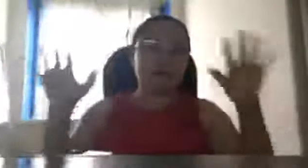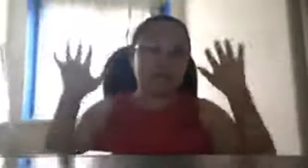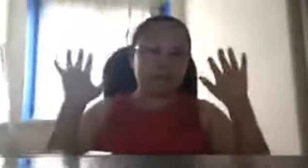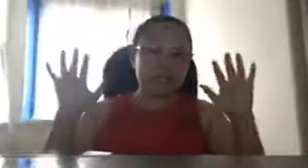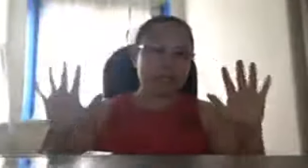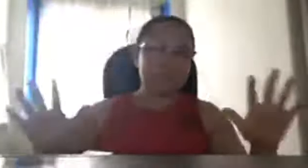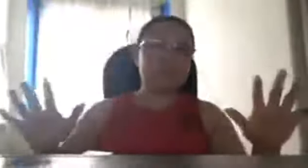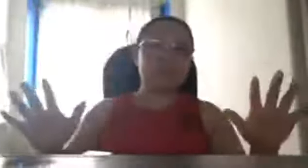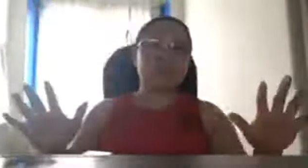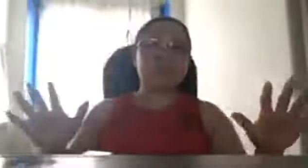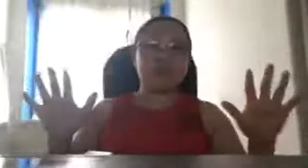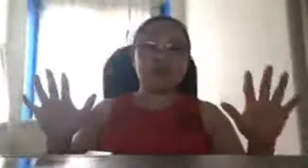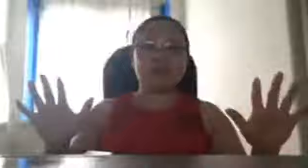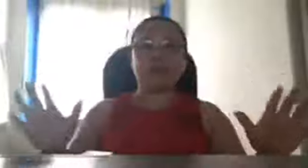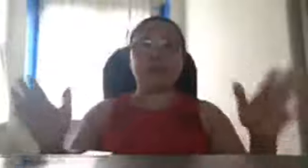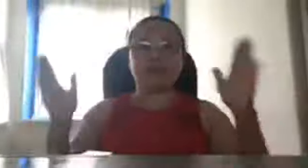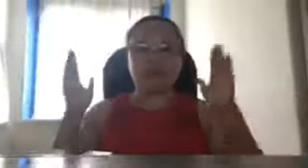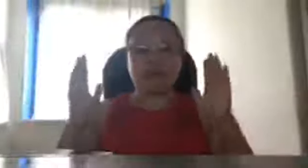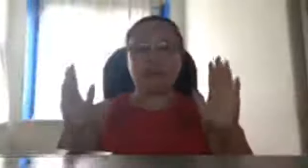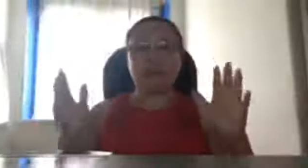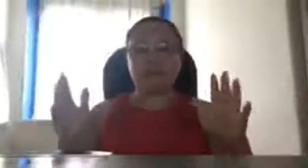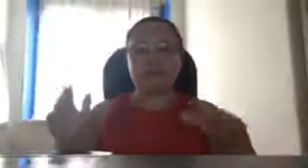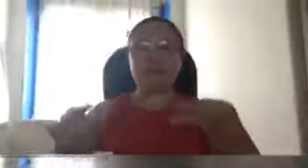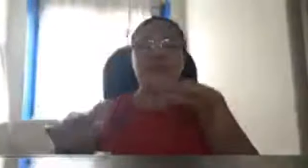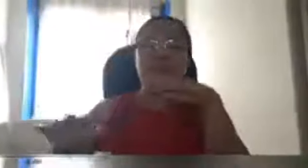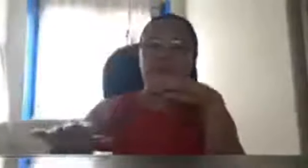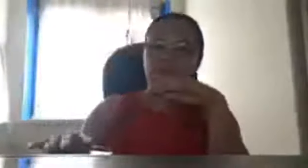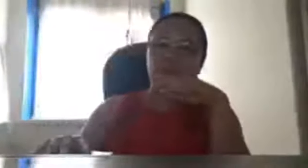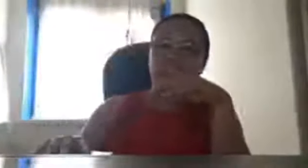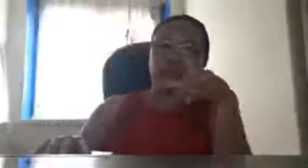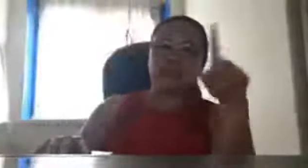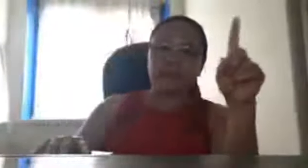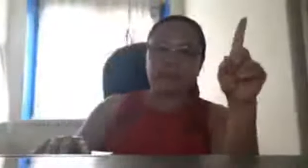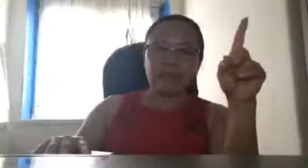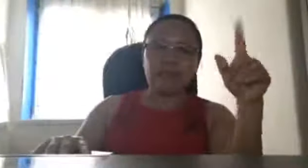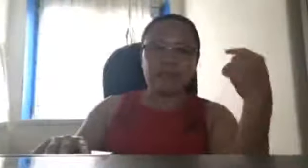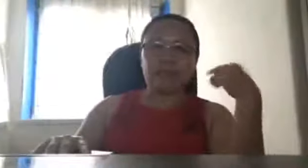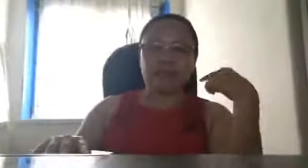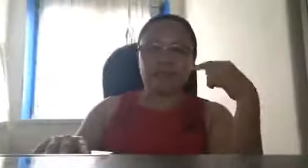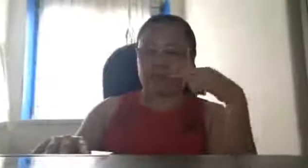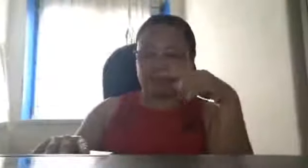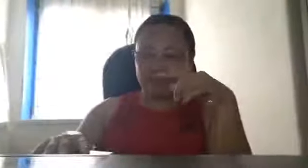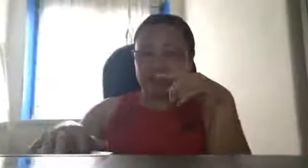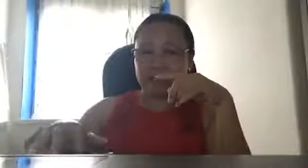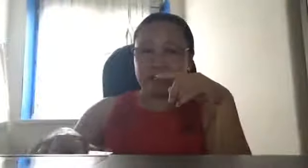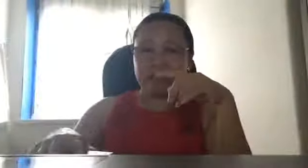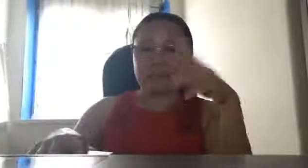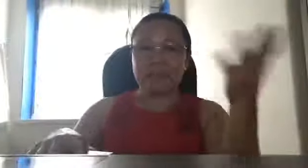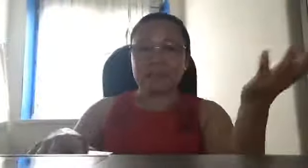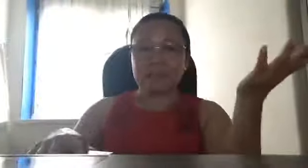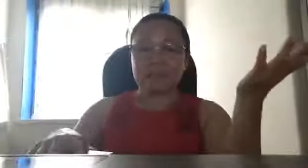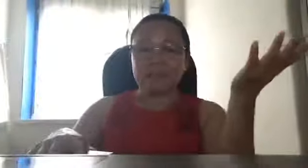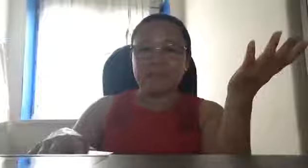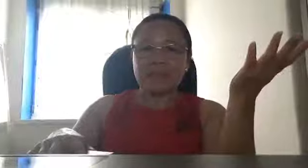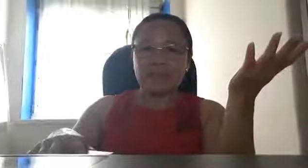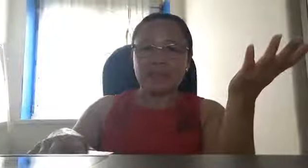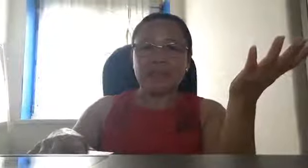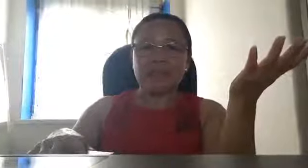magpapakamatay ako dito sa bansa kong ito at mamalinkot po ito ganun lang yun ang tatatak sa isip hindi hindi katulad katulad